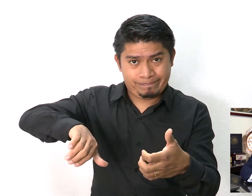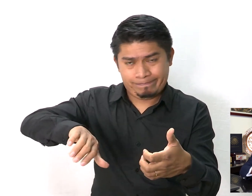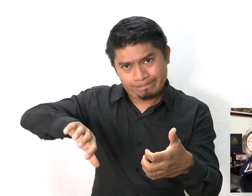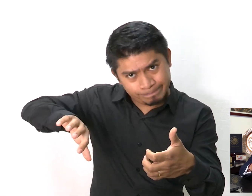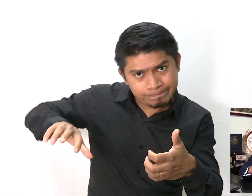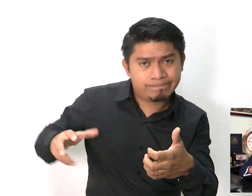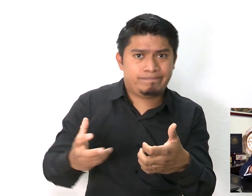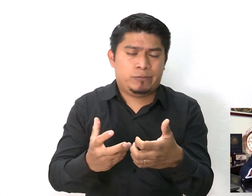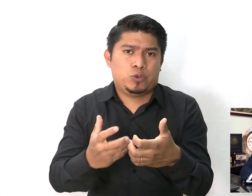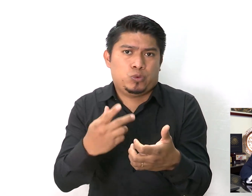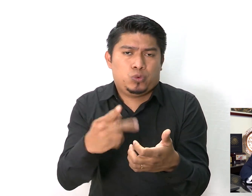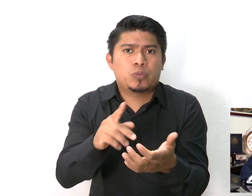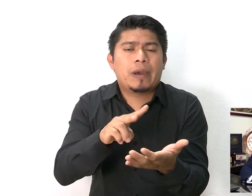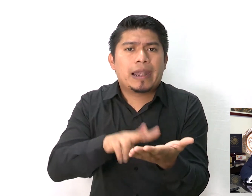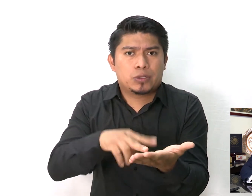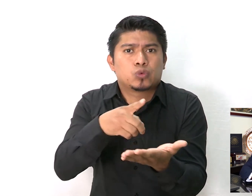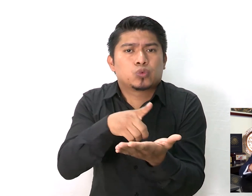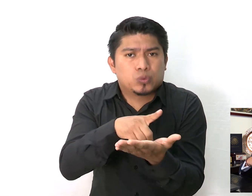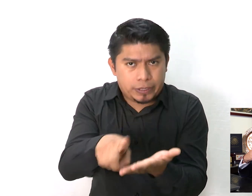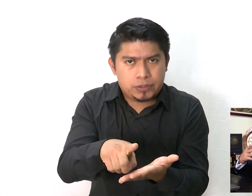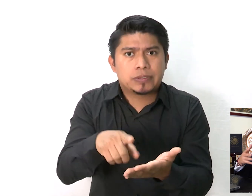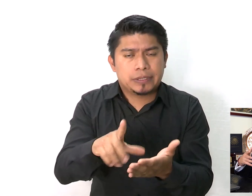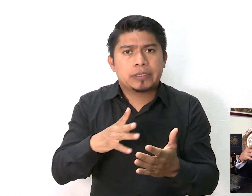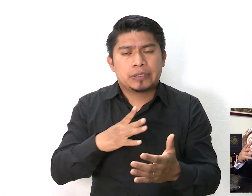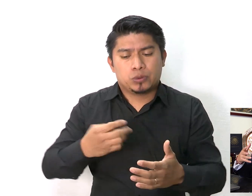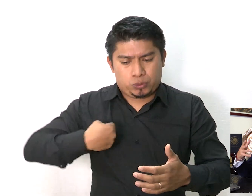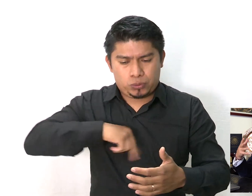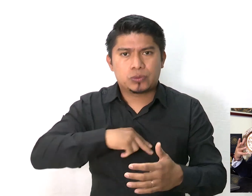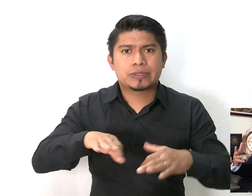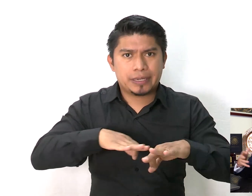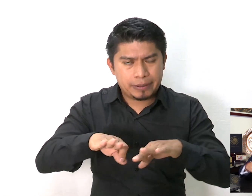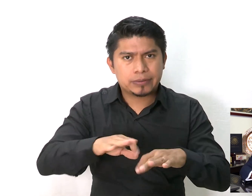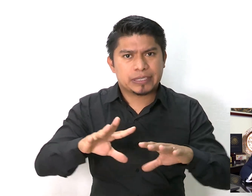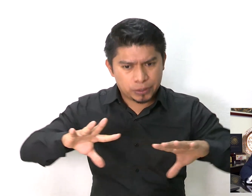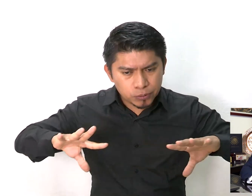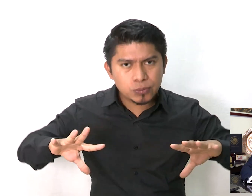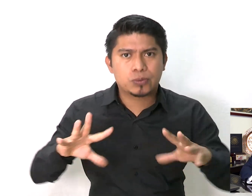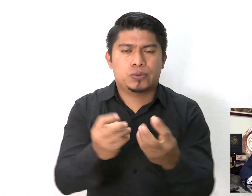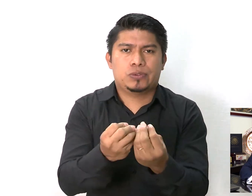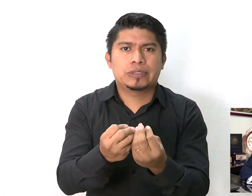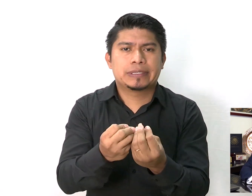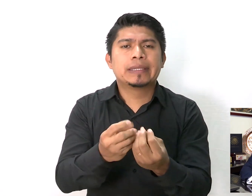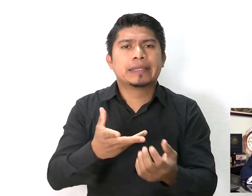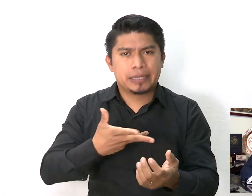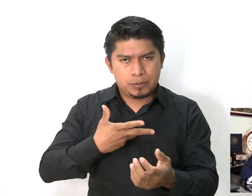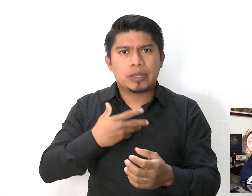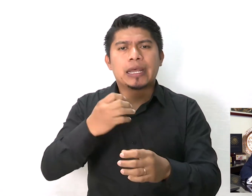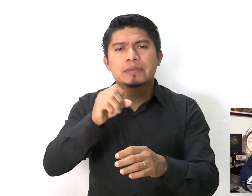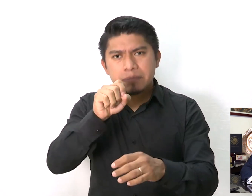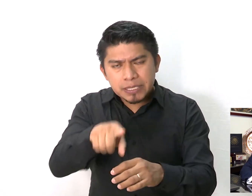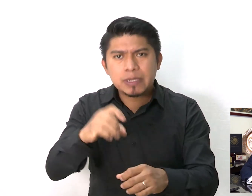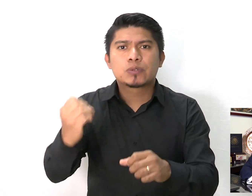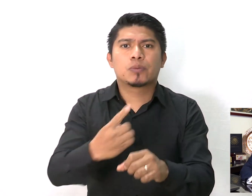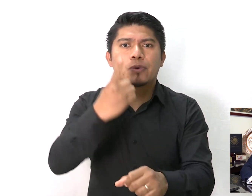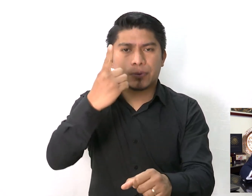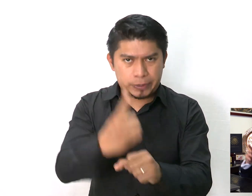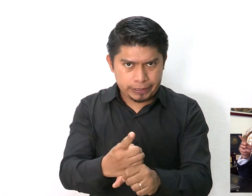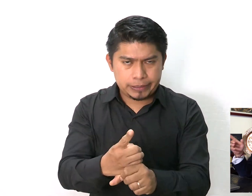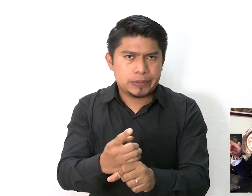de sus derechos. Trabajamos con la convicción de que todas y todos merecen las mismas oportunidades, sin importar las